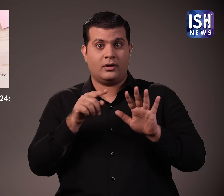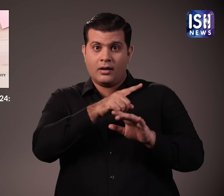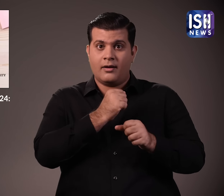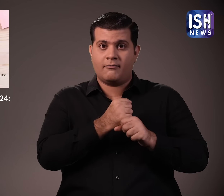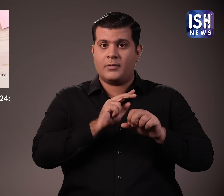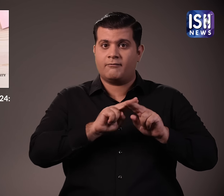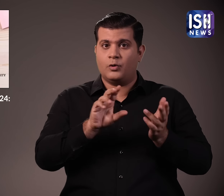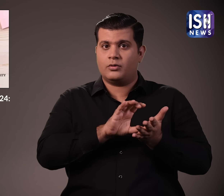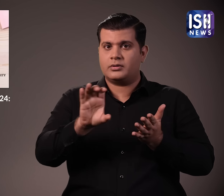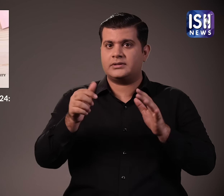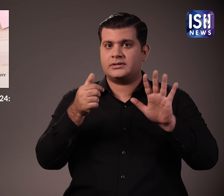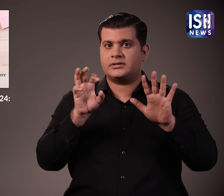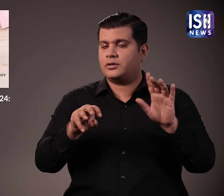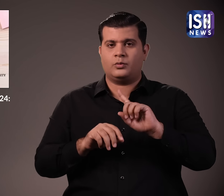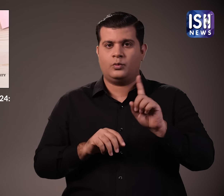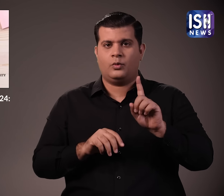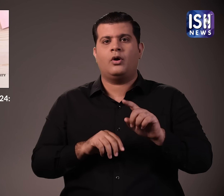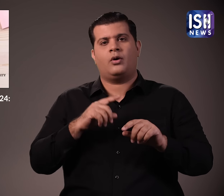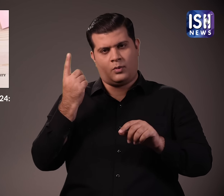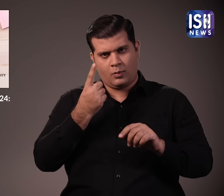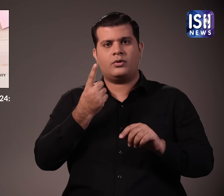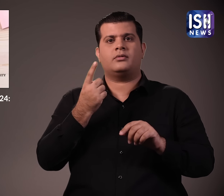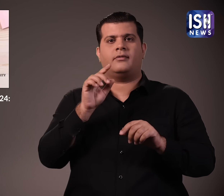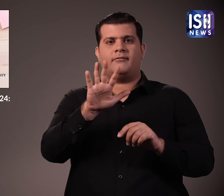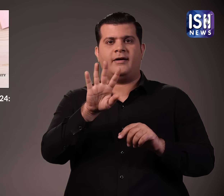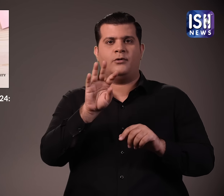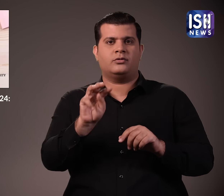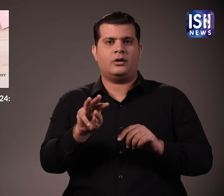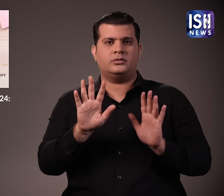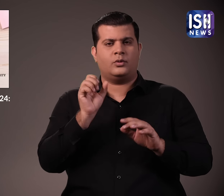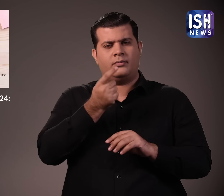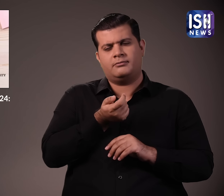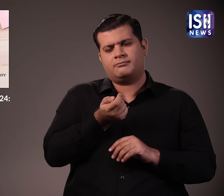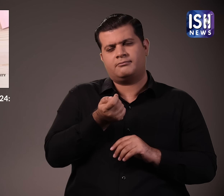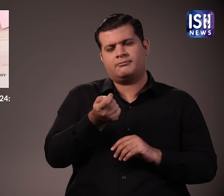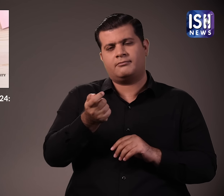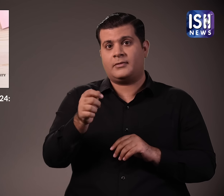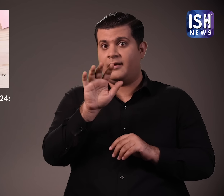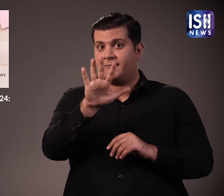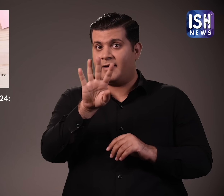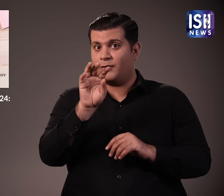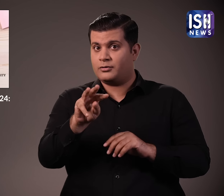साथ हजार में से 4000 रुपे सरकार वहन करेंगी 6000 रुपे